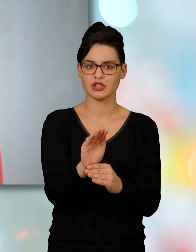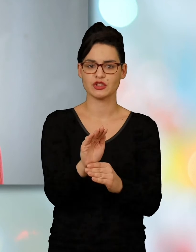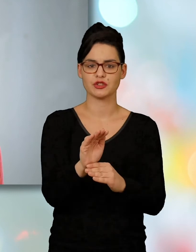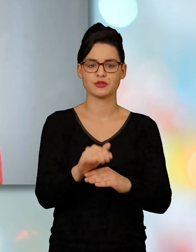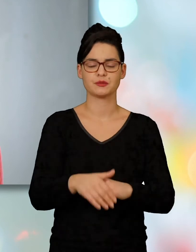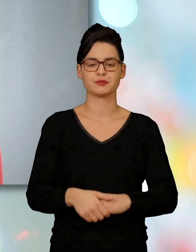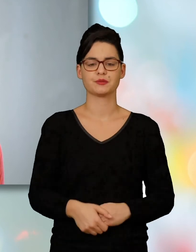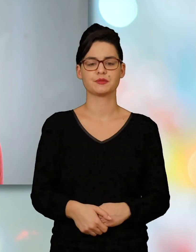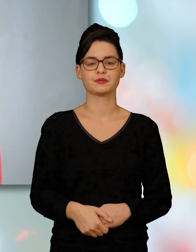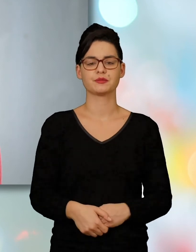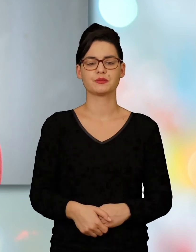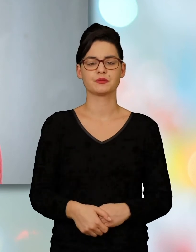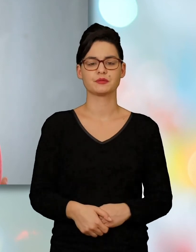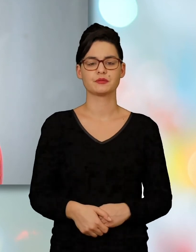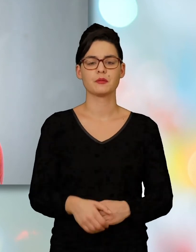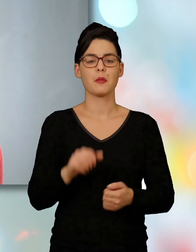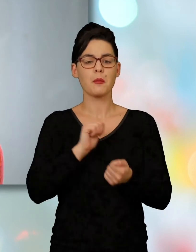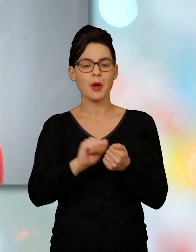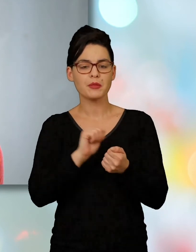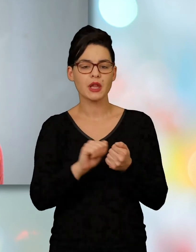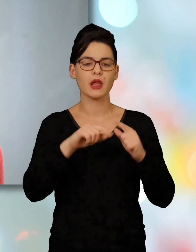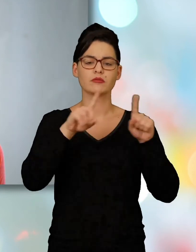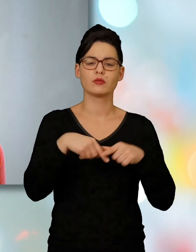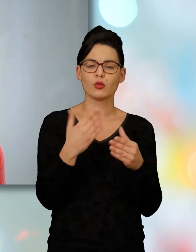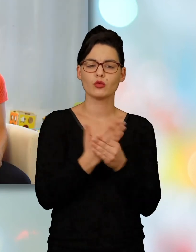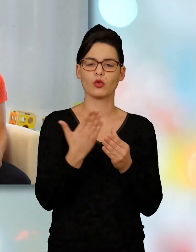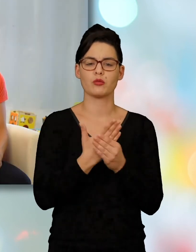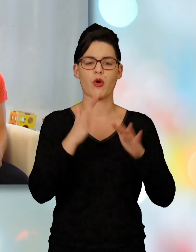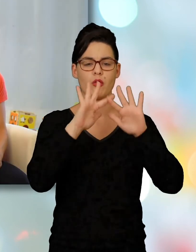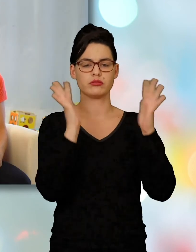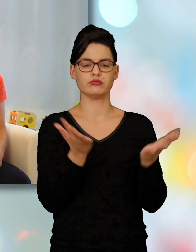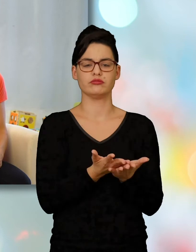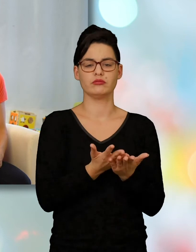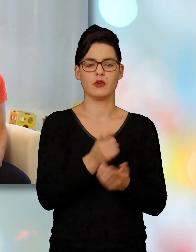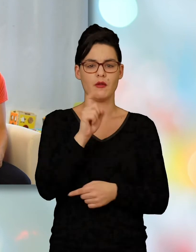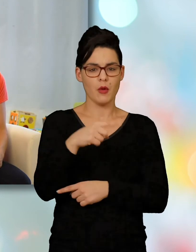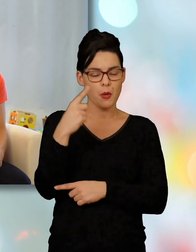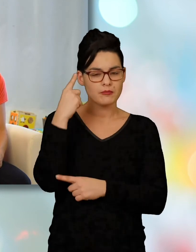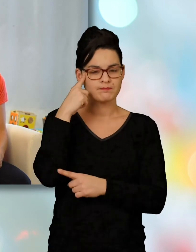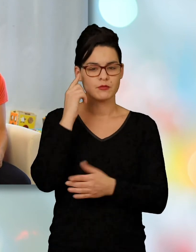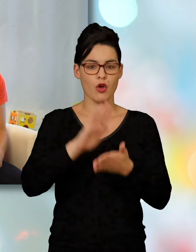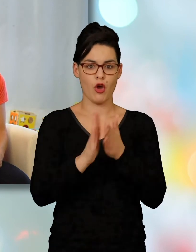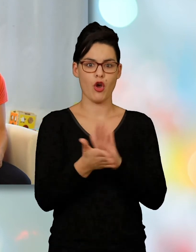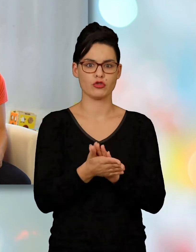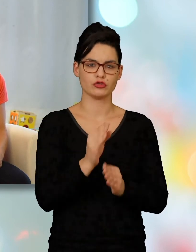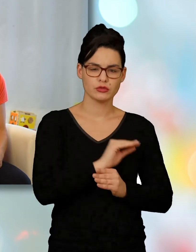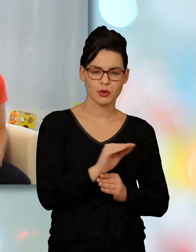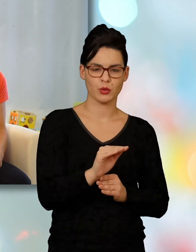préparer et vous protéger. Pensez à mettre vos papiers en sécurité.